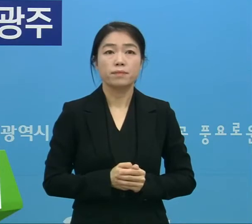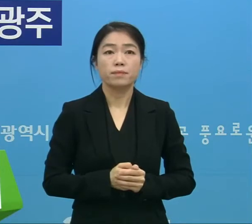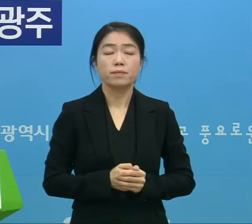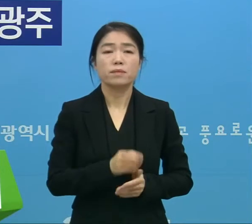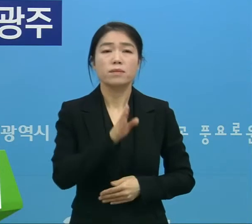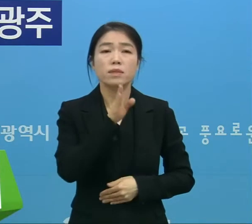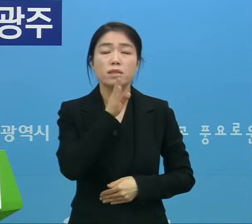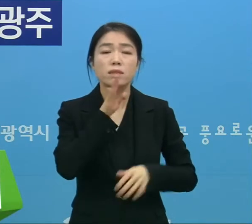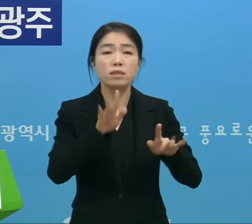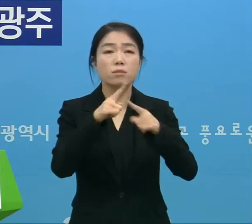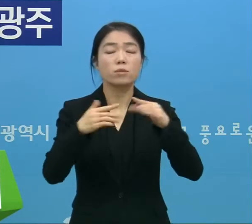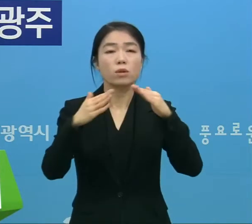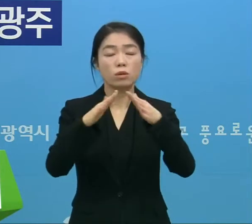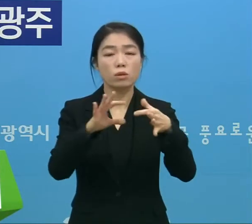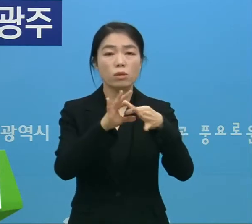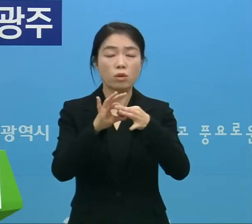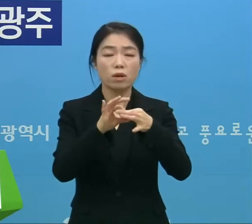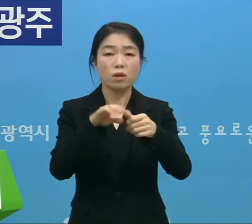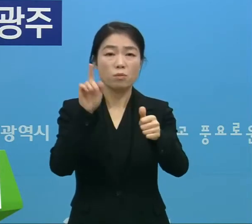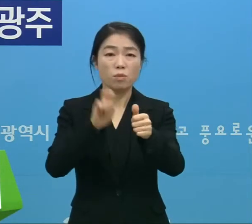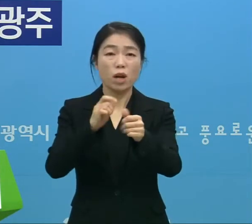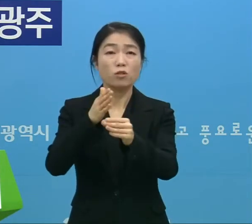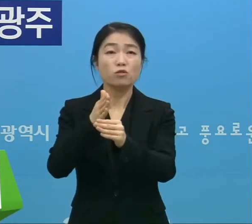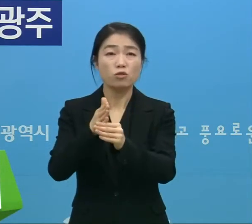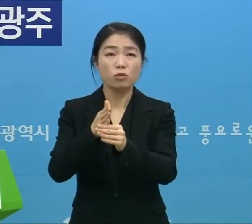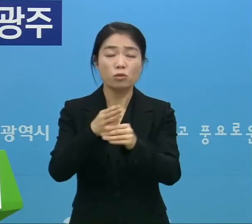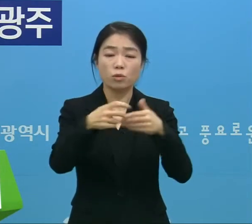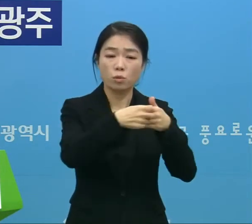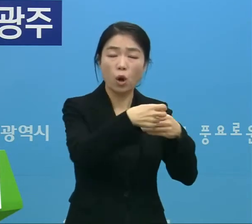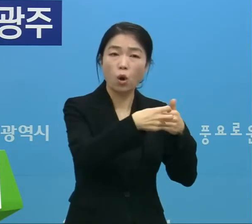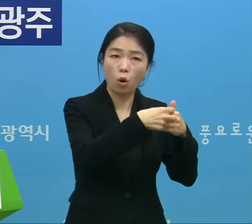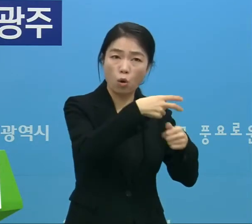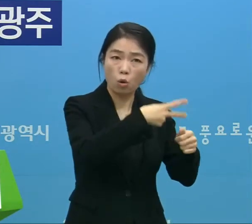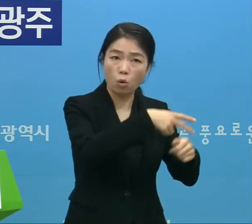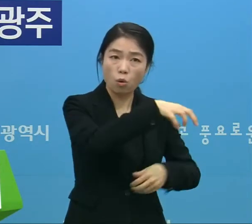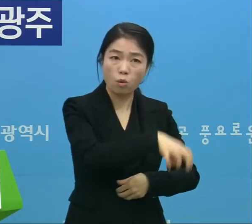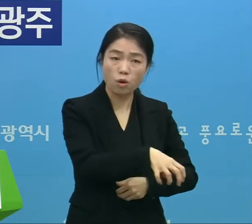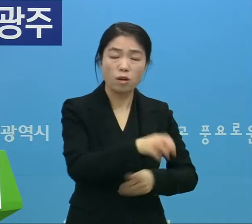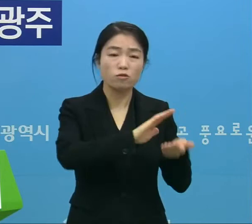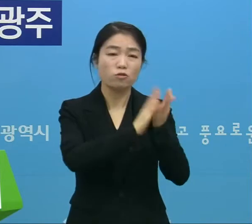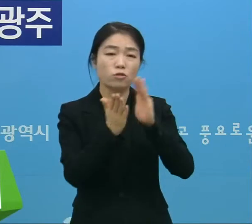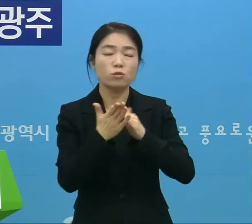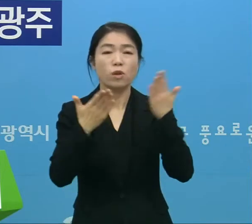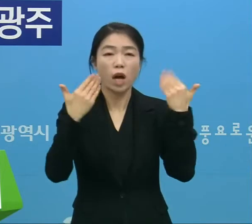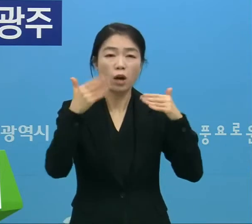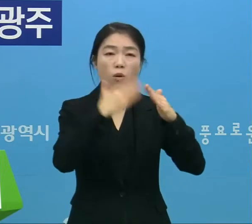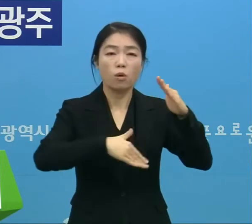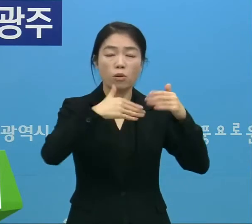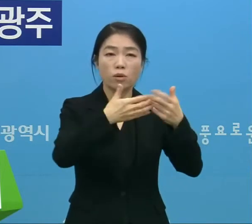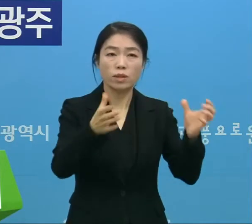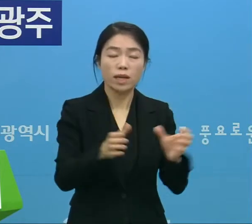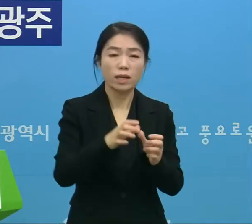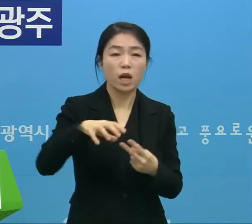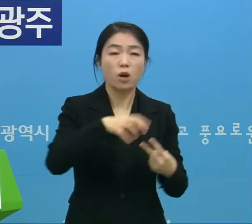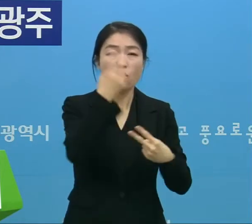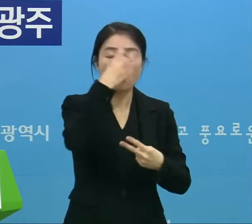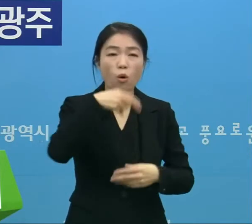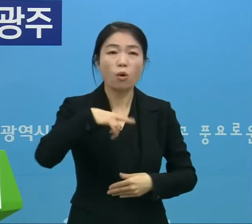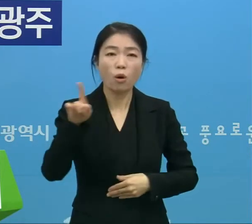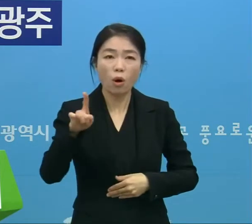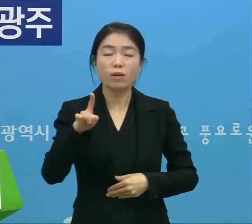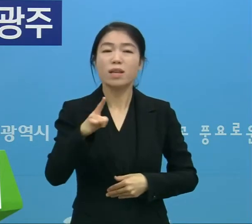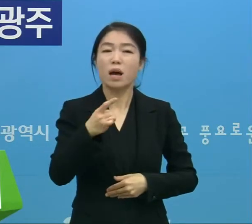실제 이번 교회 관련 확진자 중에는 병원, 유치원, 학교, 공공기관, 요양보호사,